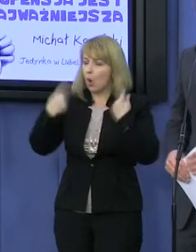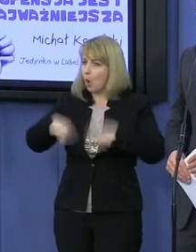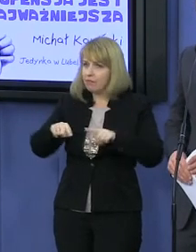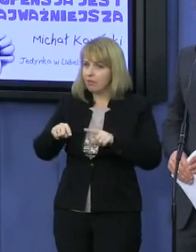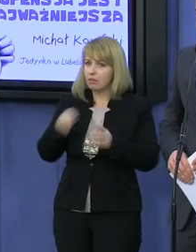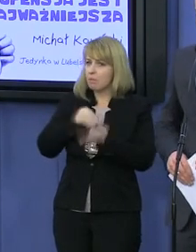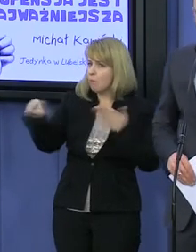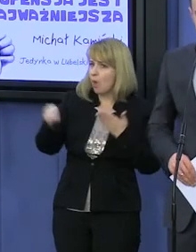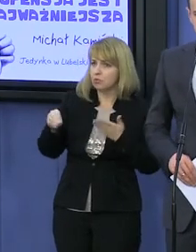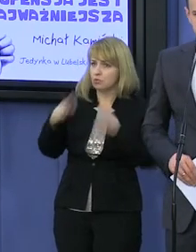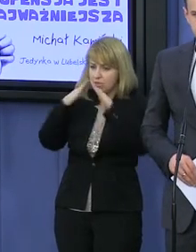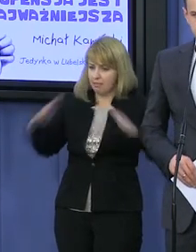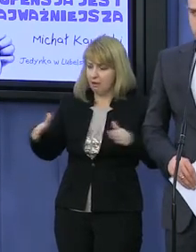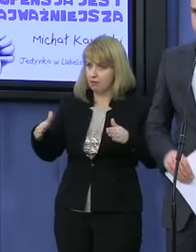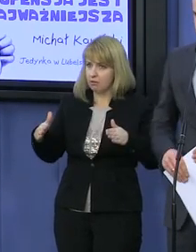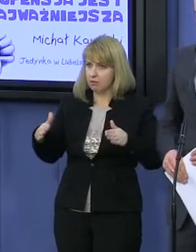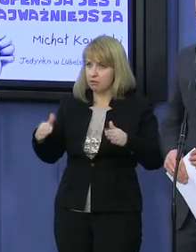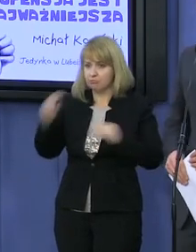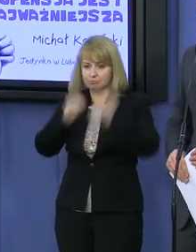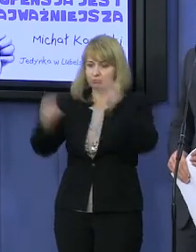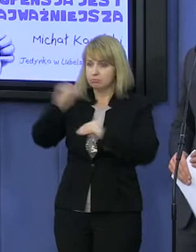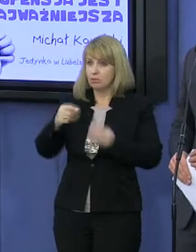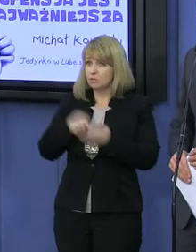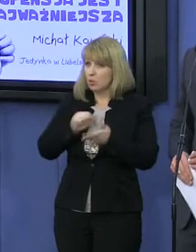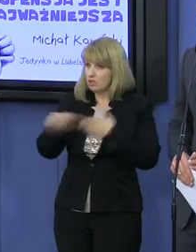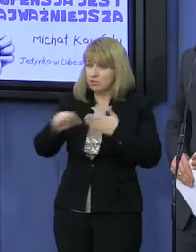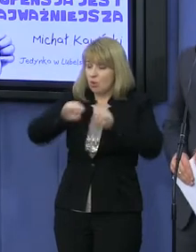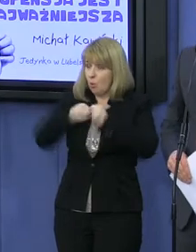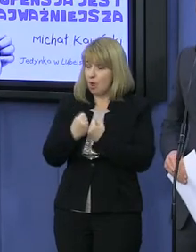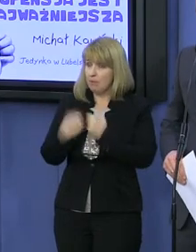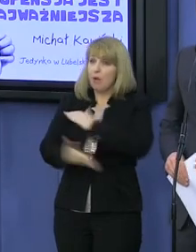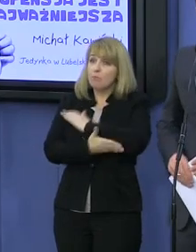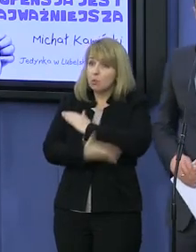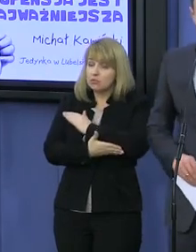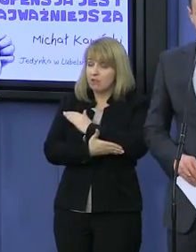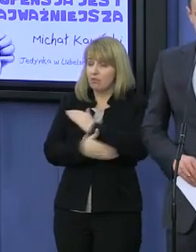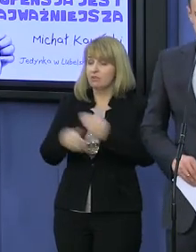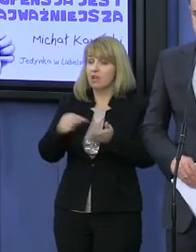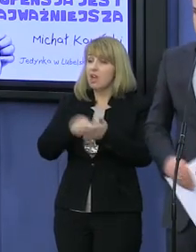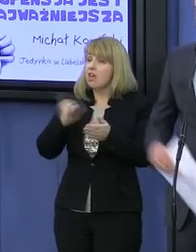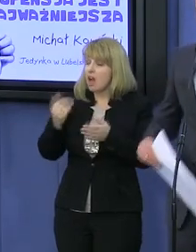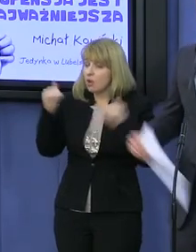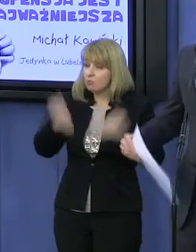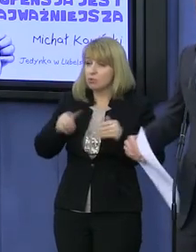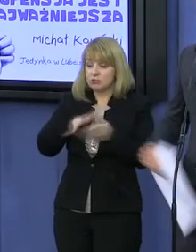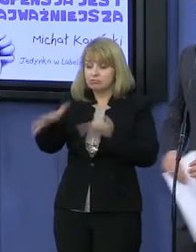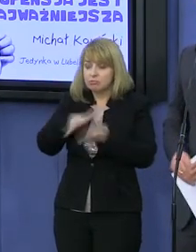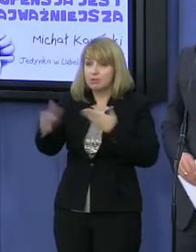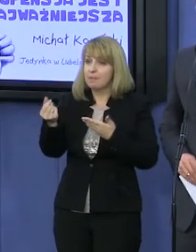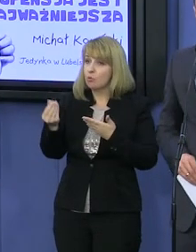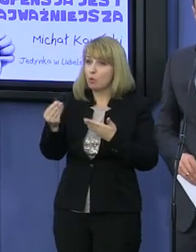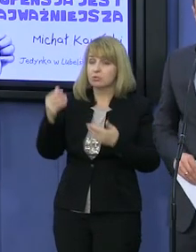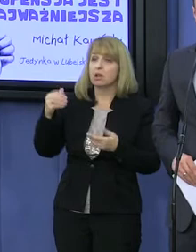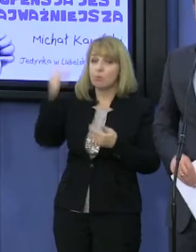facto łamie podstawowe zasady gospodarowania środkami publicznymi przez samorządy. Dlatego my również